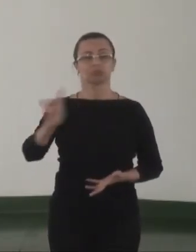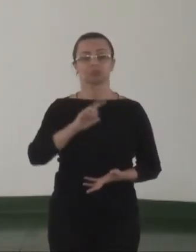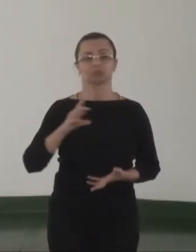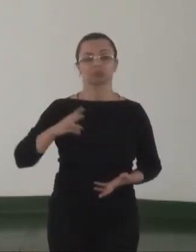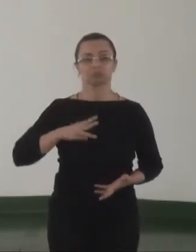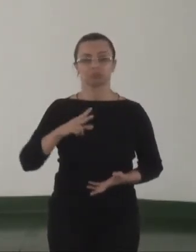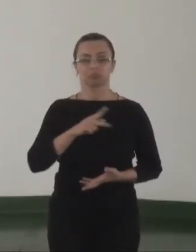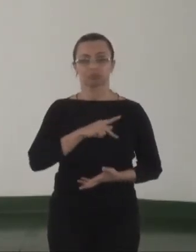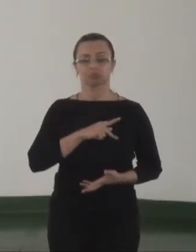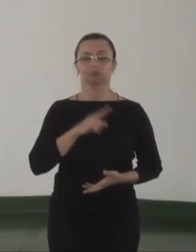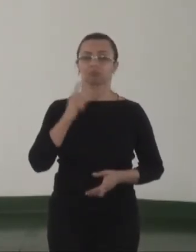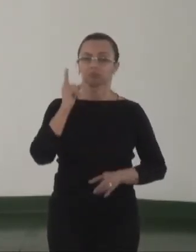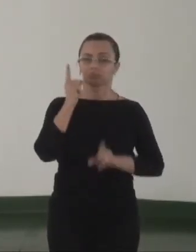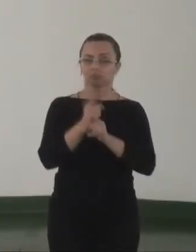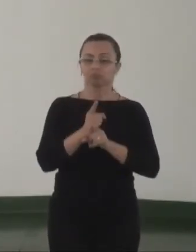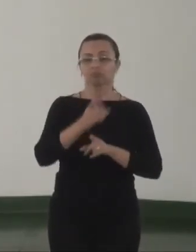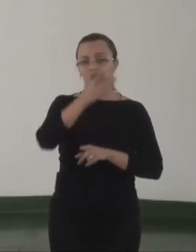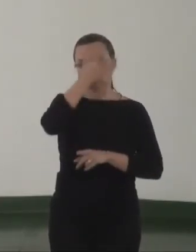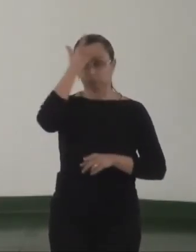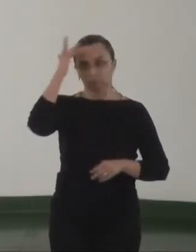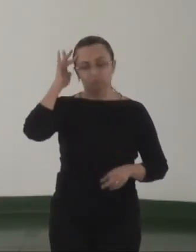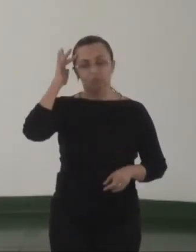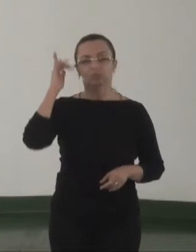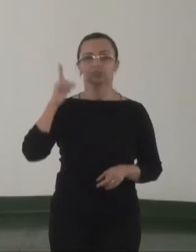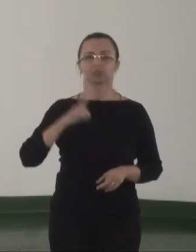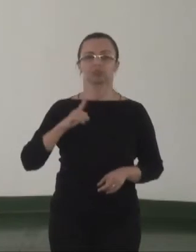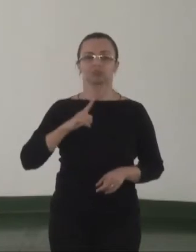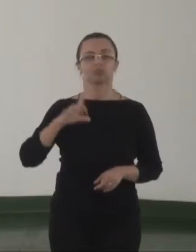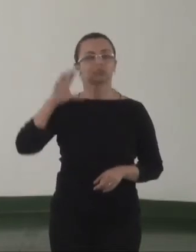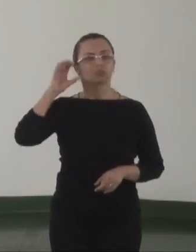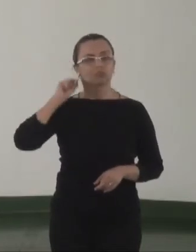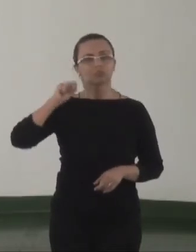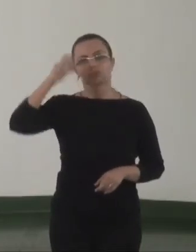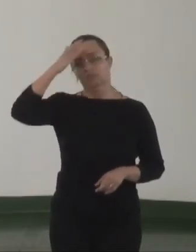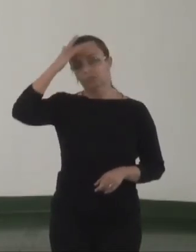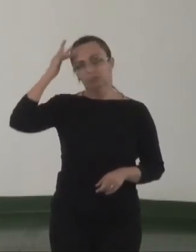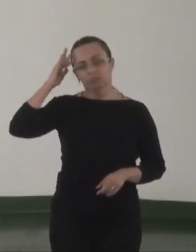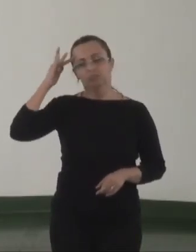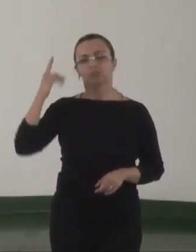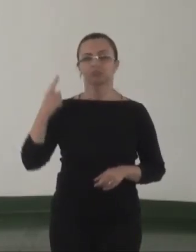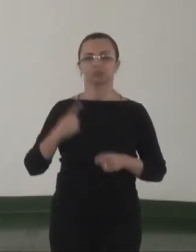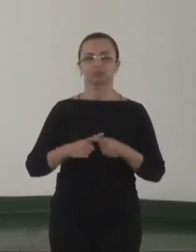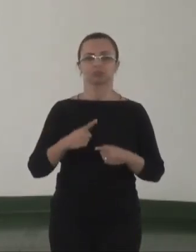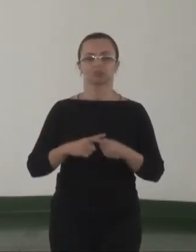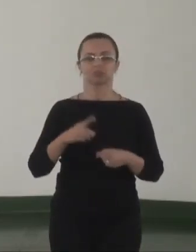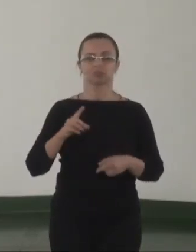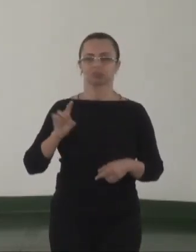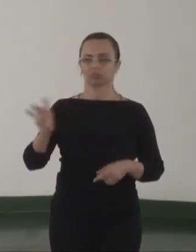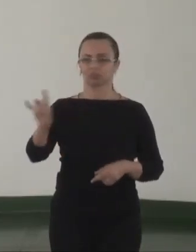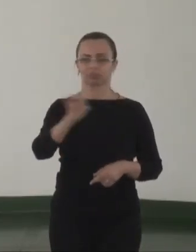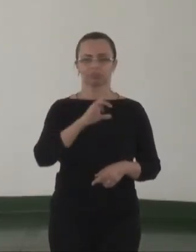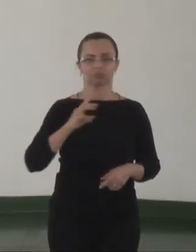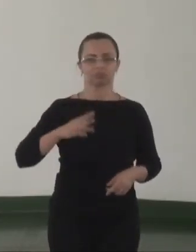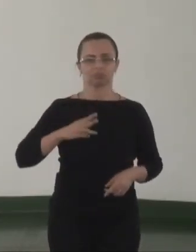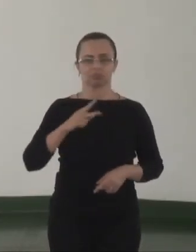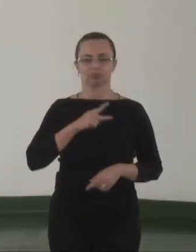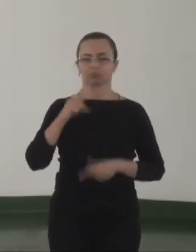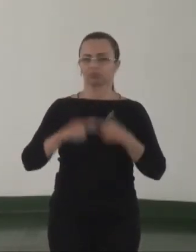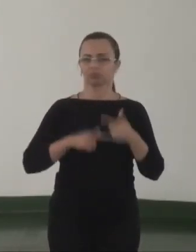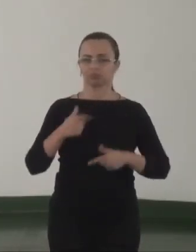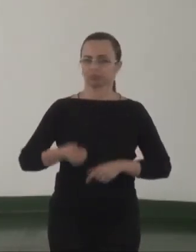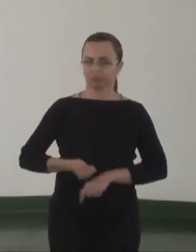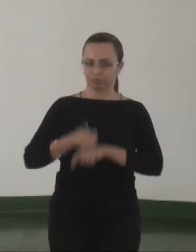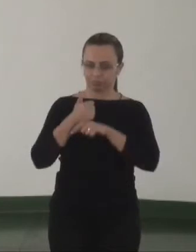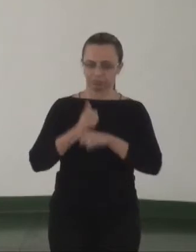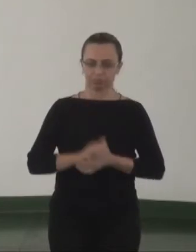Público, encontrando com esse pessoal, ouvindo essas pessoas, cada MP poderá trabalhar melhor.